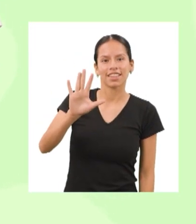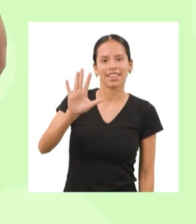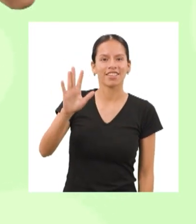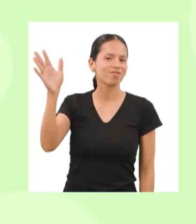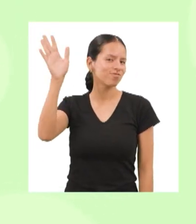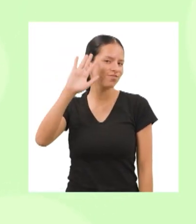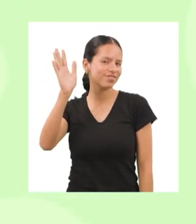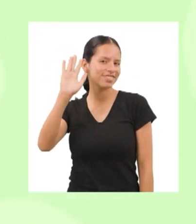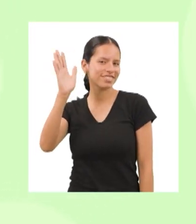Chau